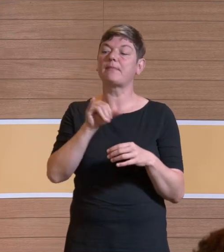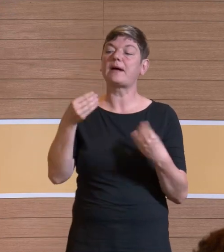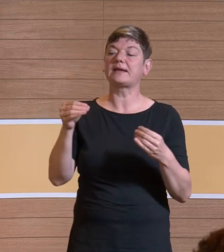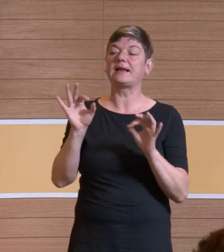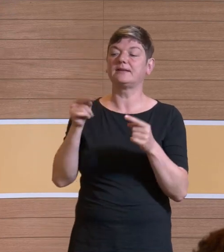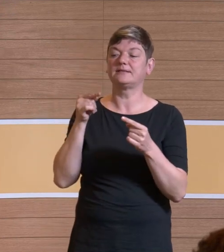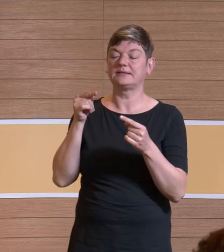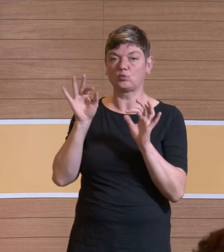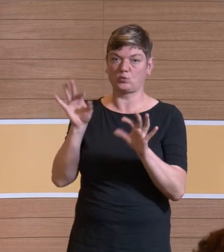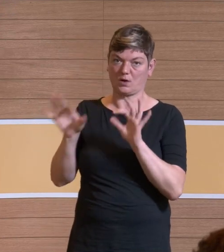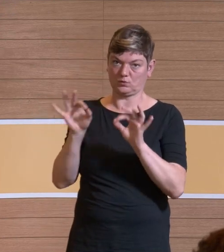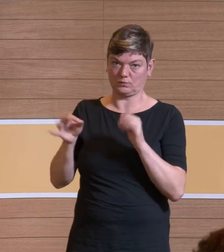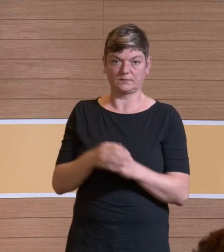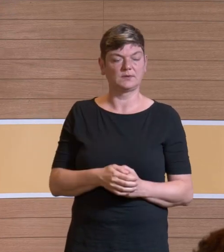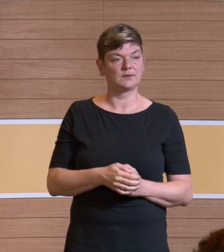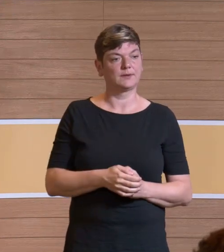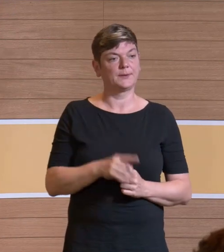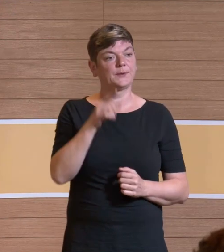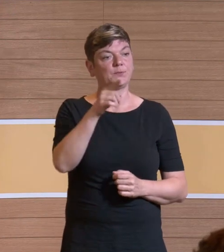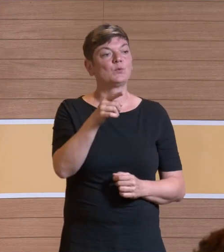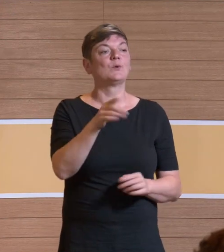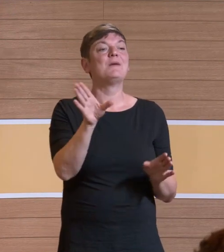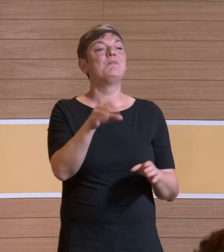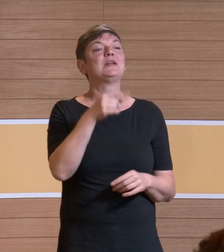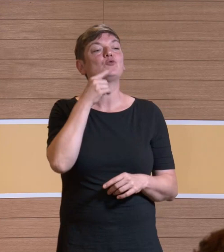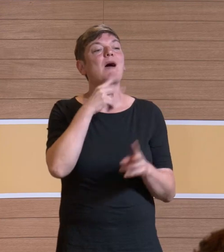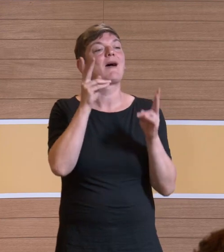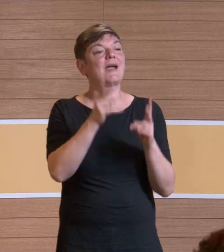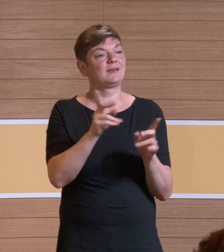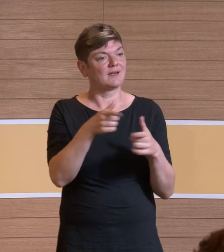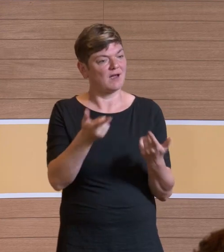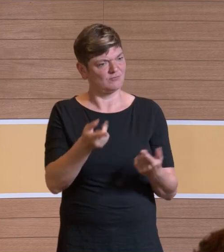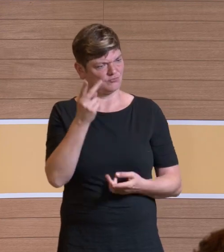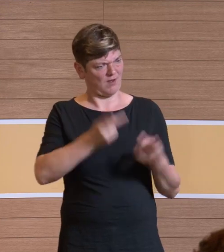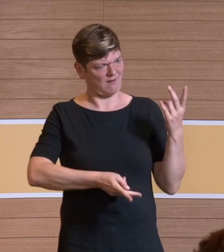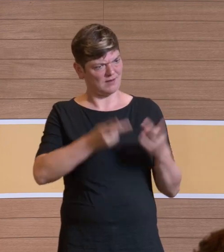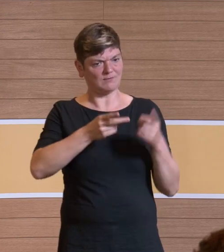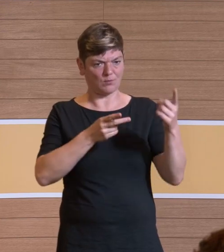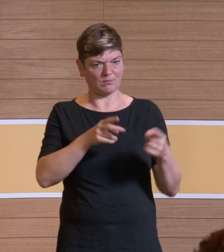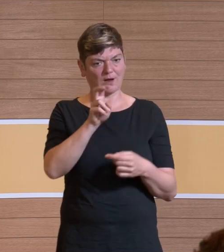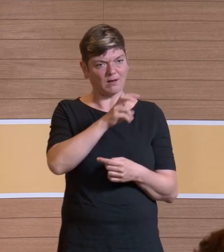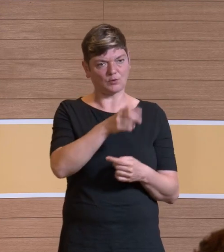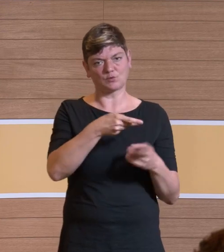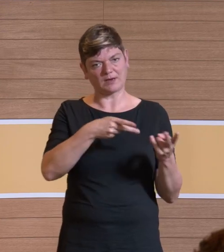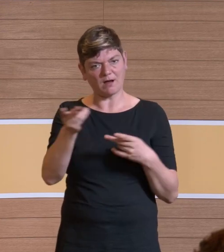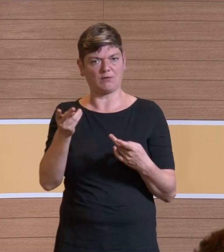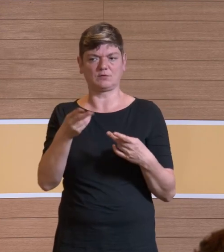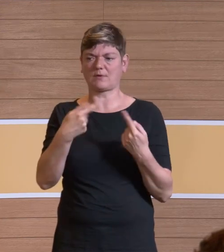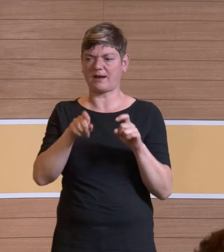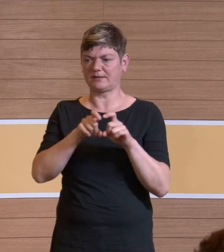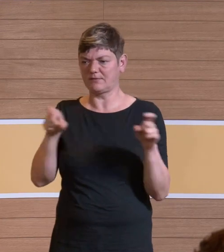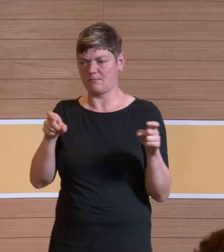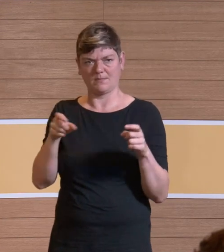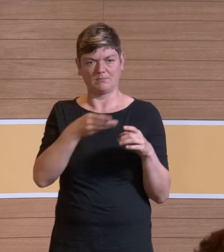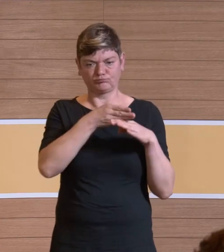Vielleicht noch was, Sie hatten am Anfang gesagt, Mitspracherecht haben Sie nicht. Also, das finde ich sehr betrüblich. bin nicht nur in Krankenhäusern unterwegs, sondern auch in der Industrie und anderen Wirtschaftsbereichen.